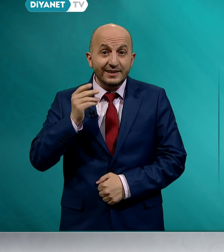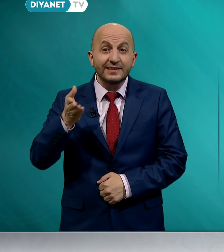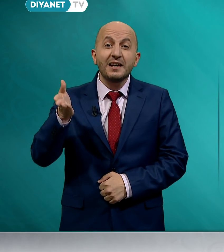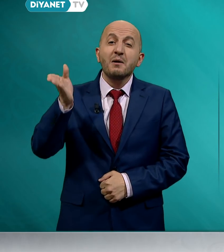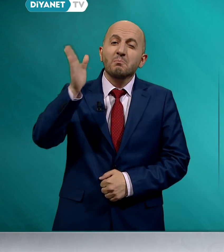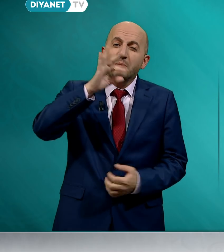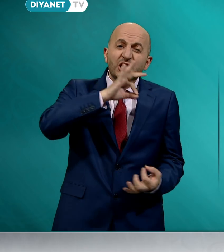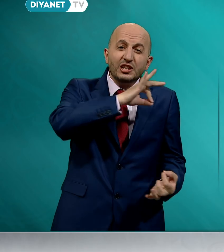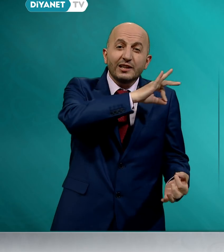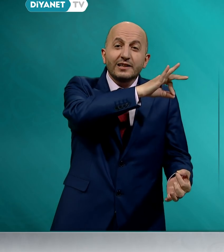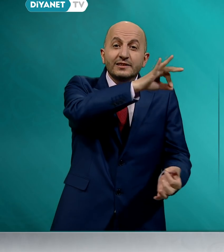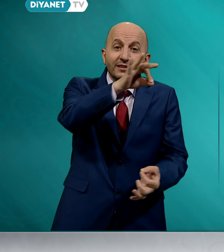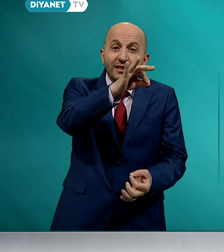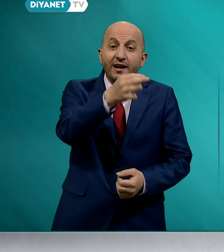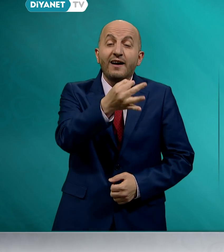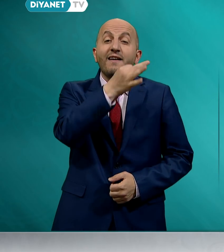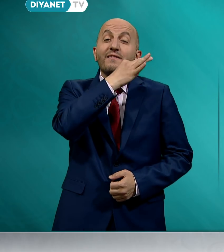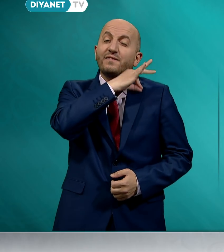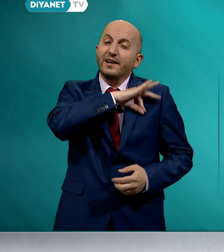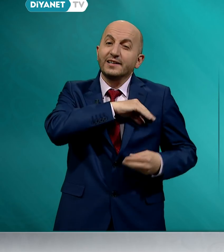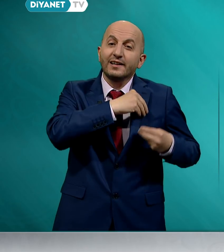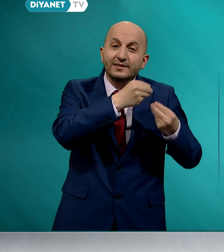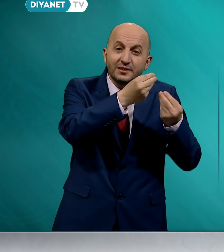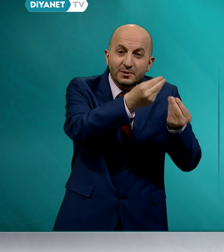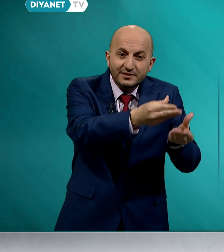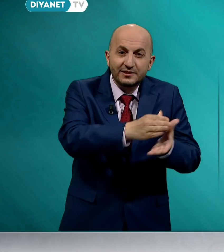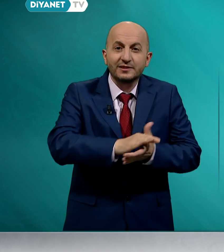başkalarını da faydalandırmasıdır.